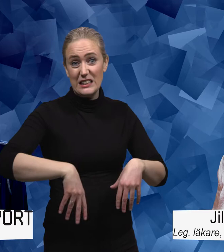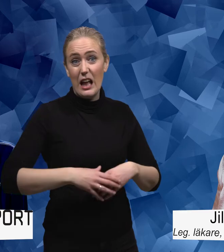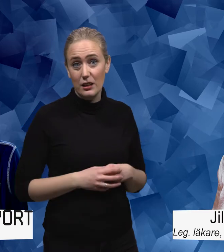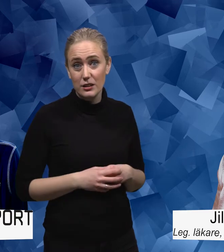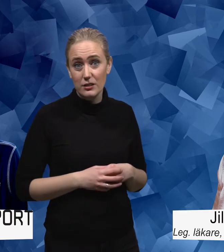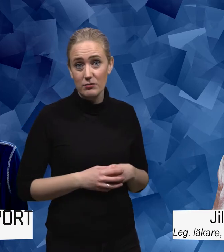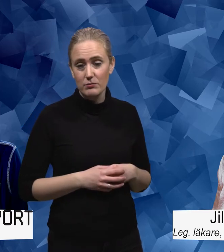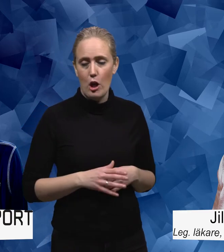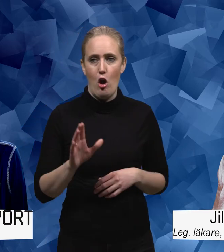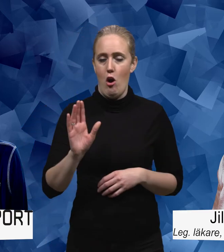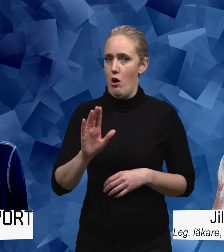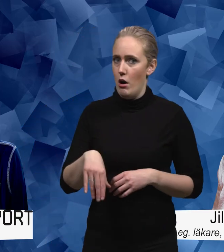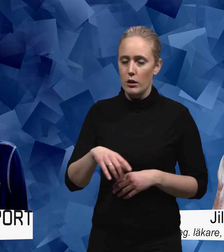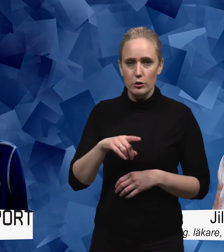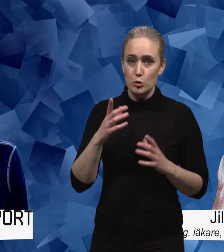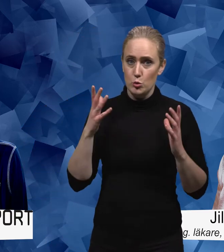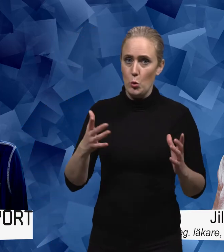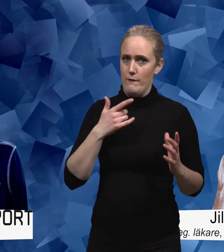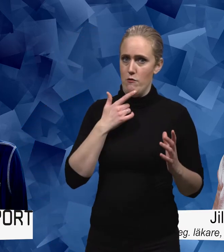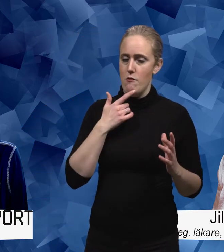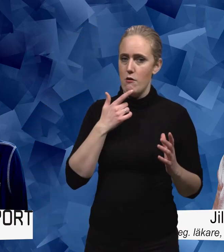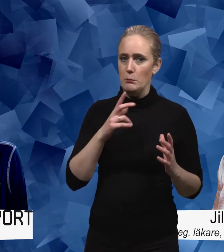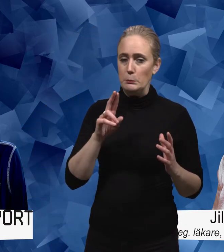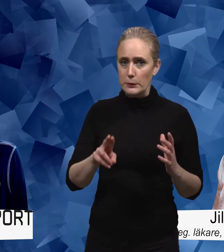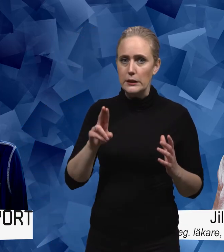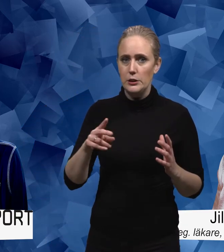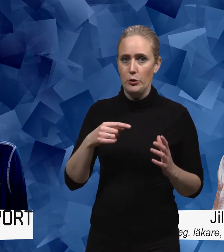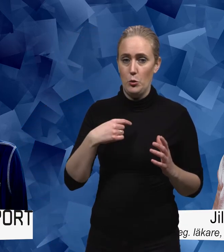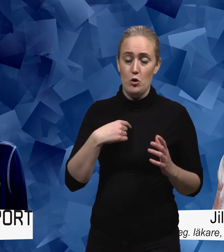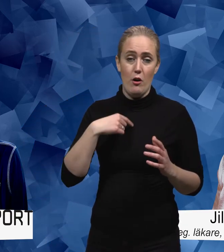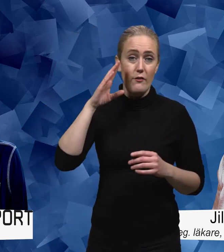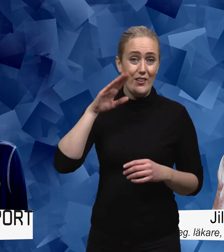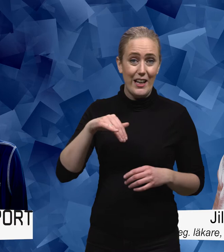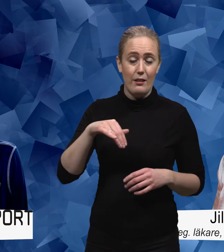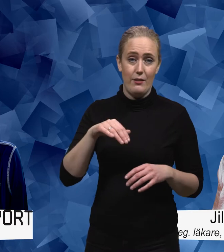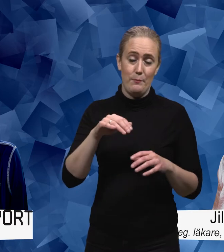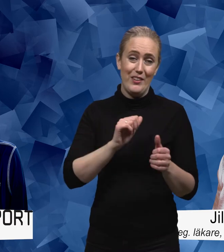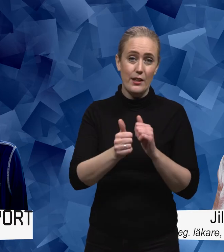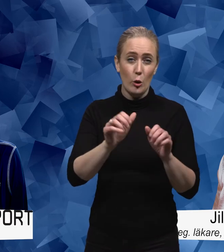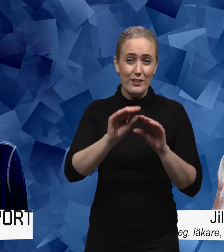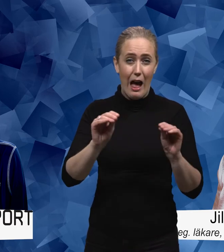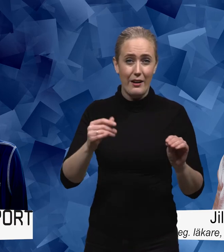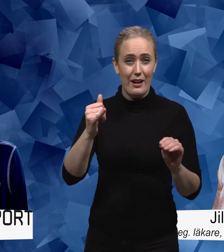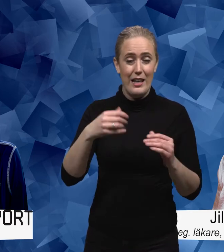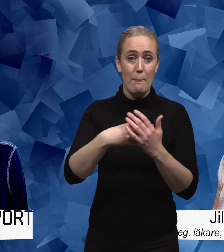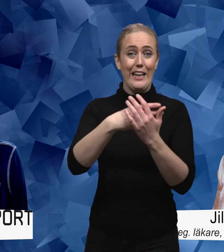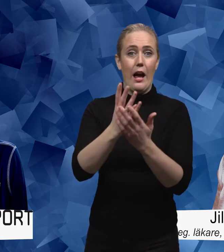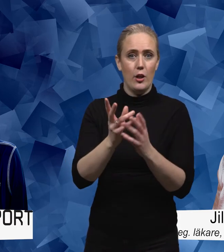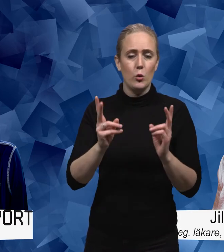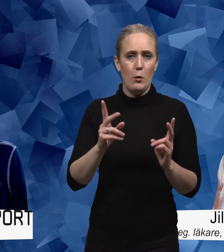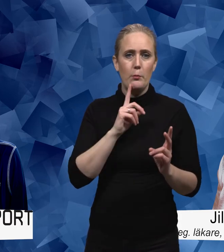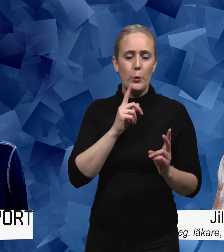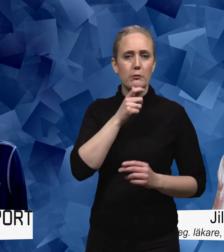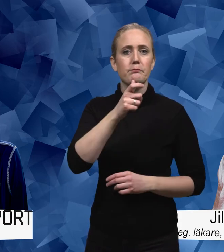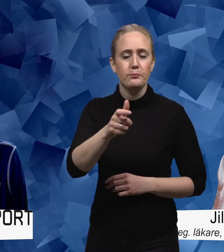fara jättestor fara förstås och jag hör ju idrottslärare bara så i massmedia och andra personer